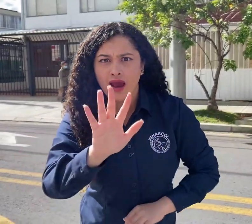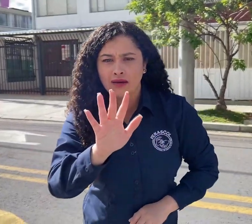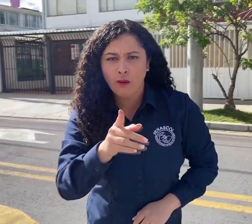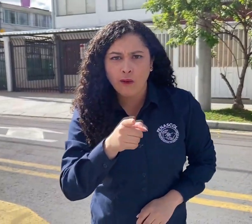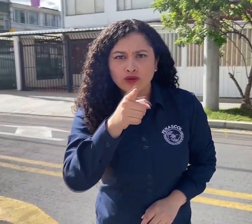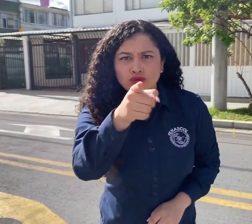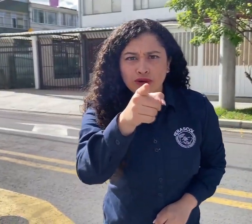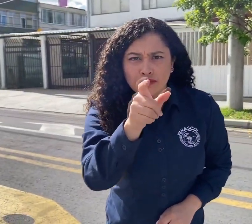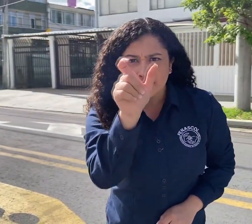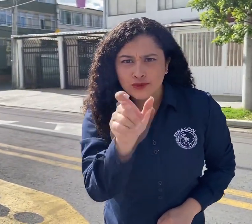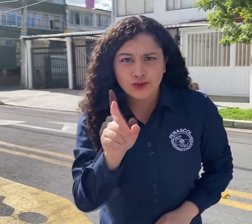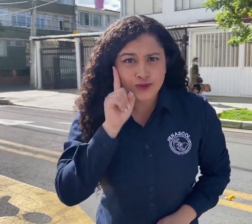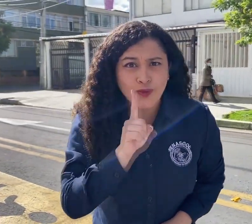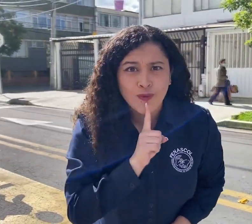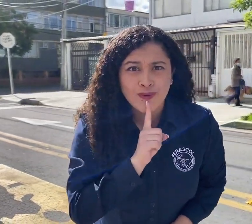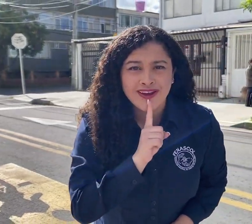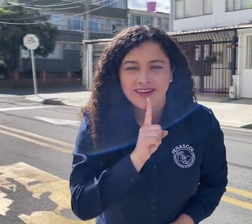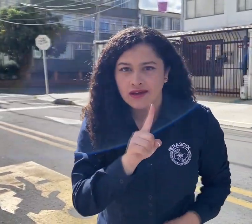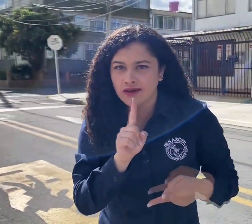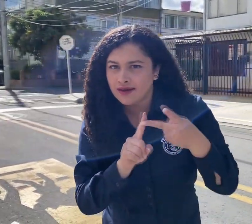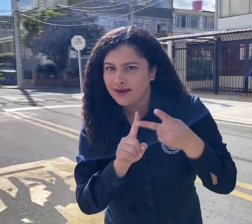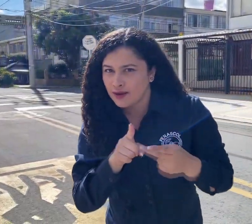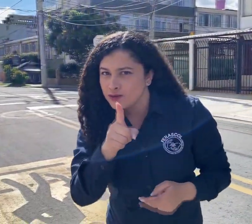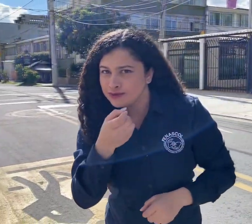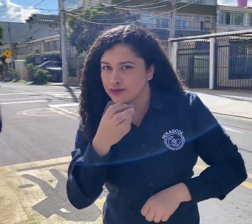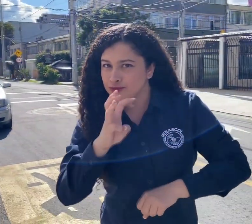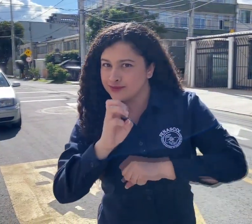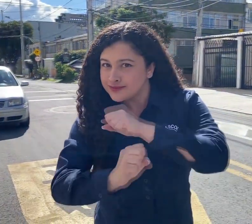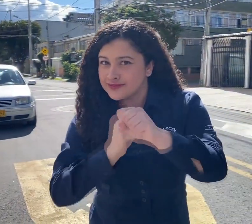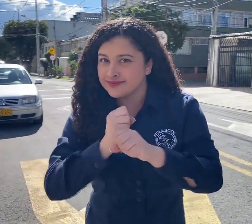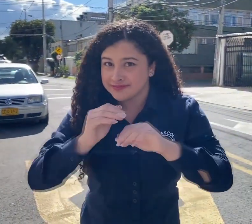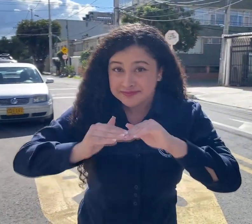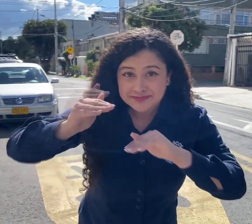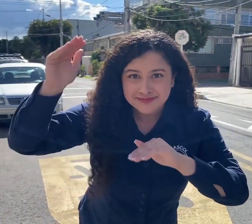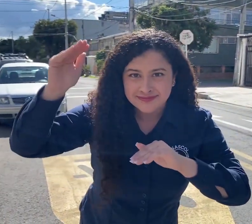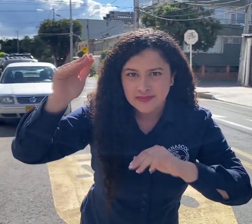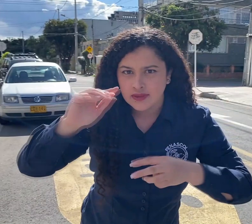ansiosos organizando todo. Pero, ¿eres una persona sorda? ¿Mayor de edad?